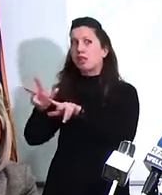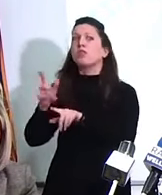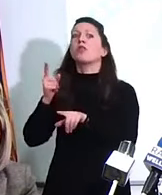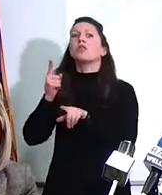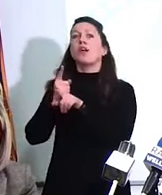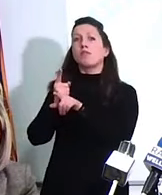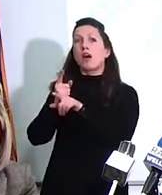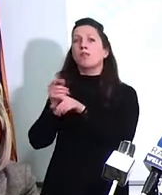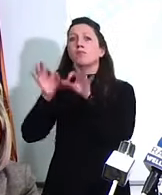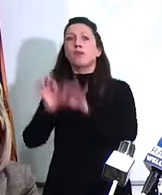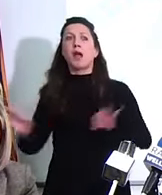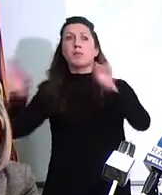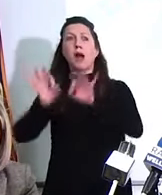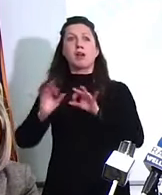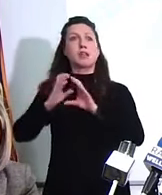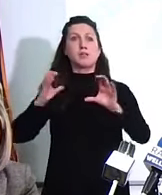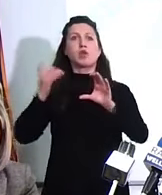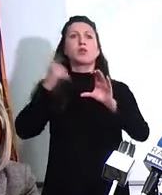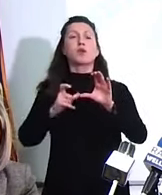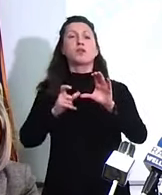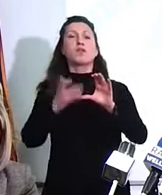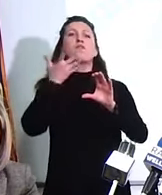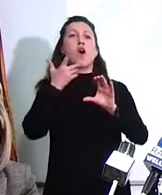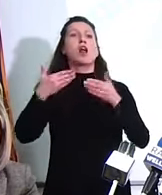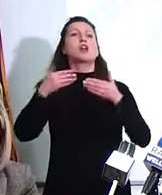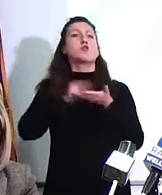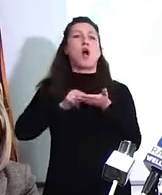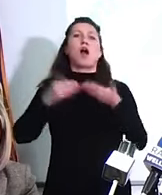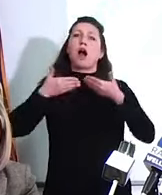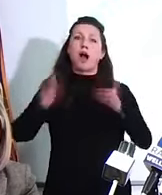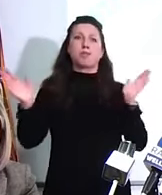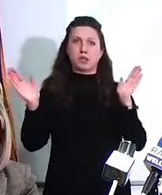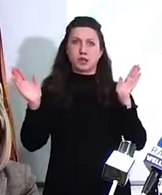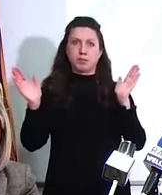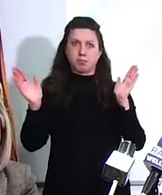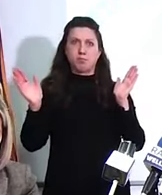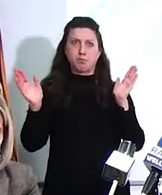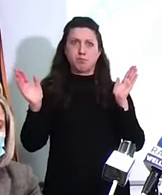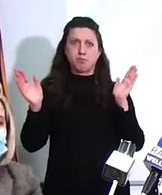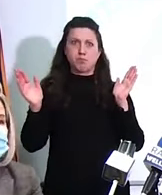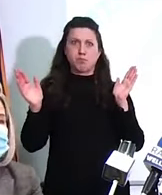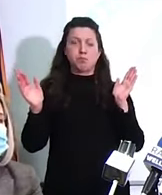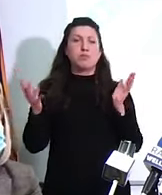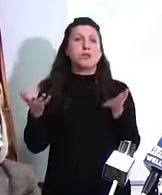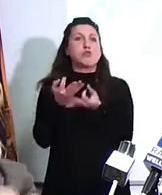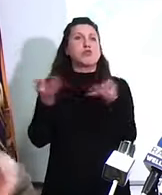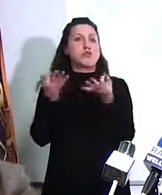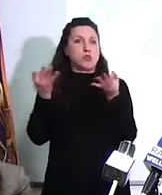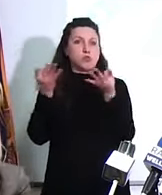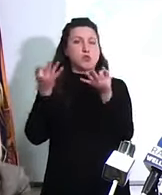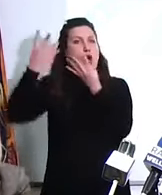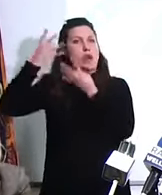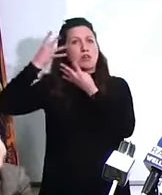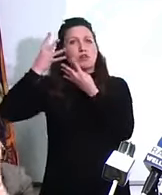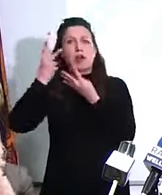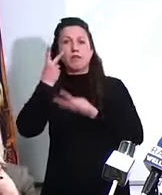avendo visto un escursus che era ragionevole, prudenziale e corretto vedere. Perché ragazzi, una rondine non